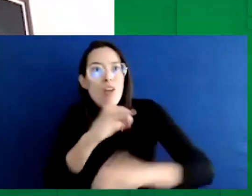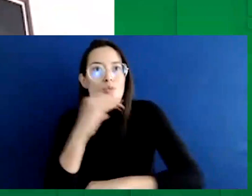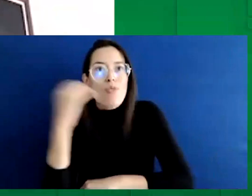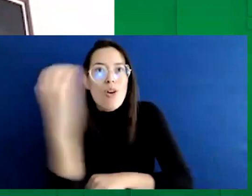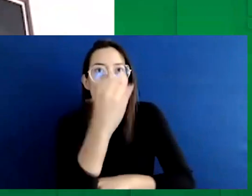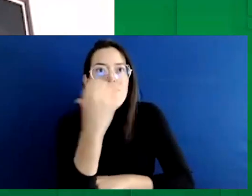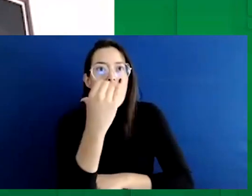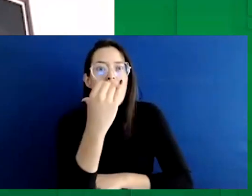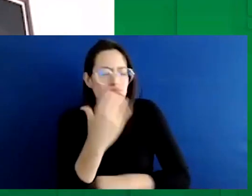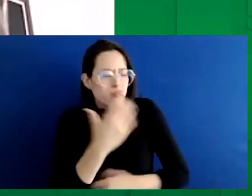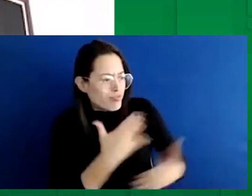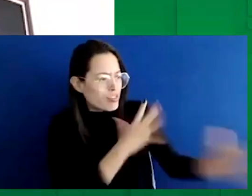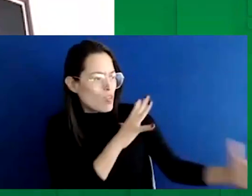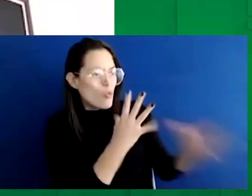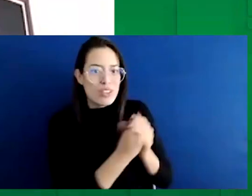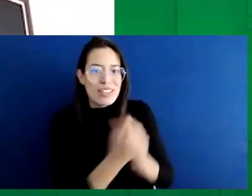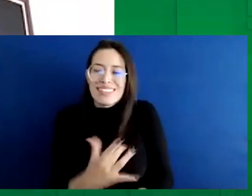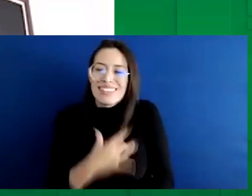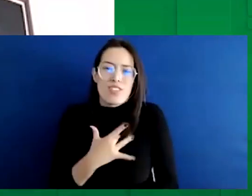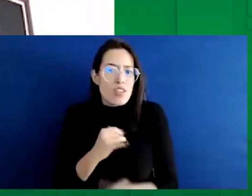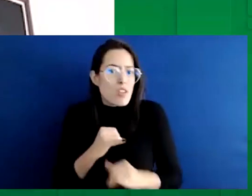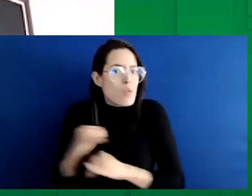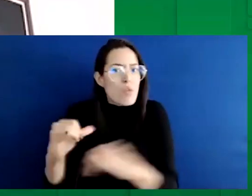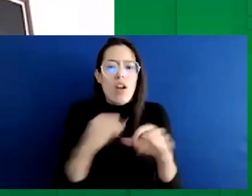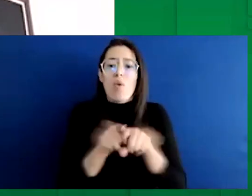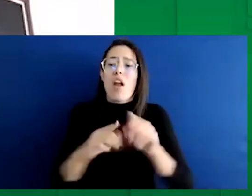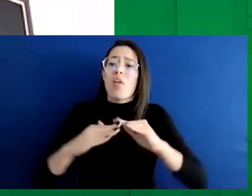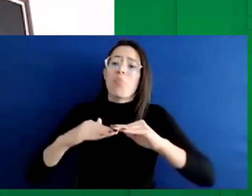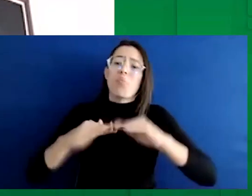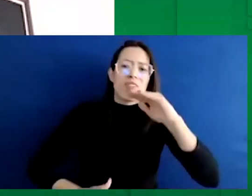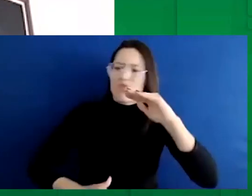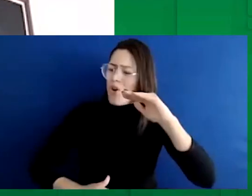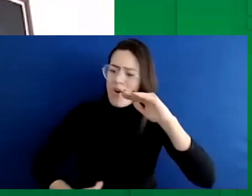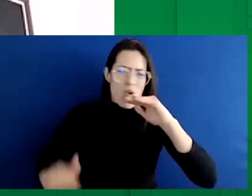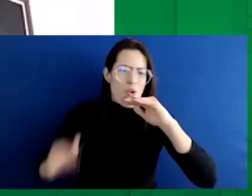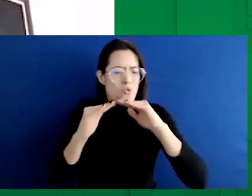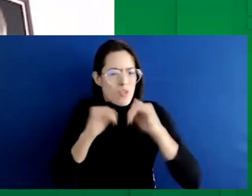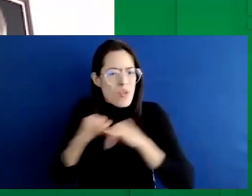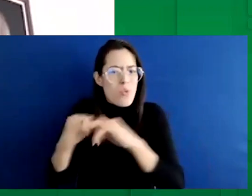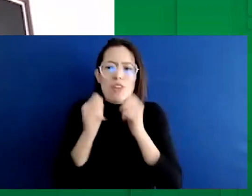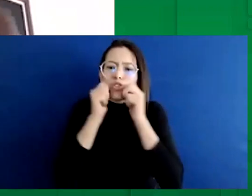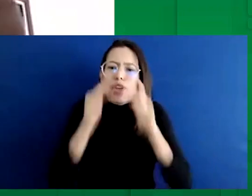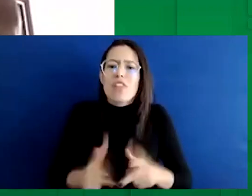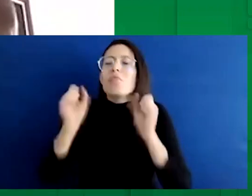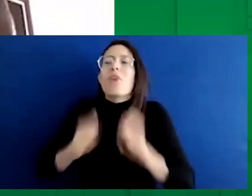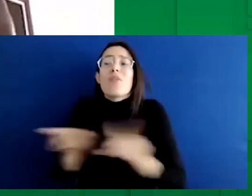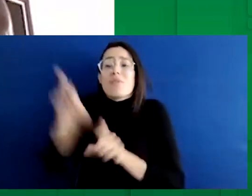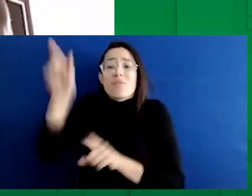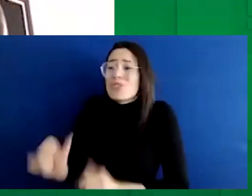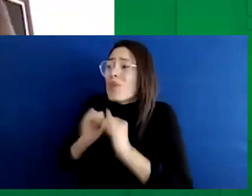ciudadanos también. Que tienen el mismo valor que tiene cualquier ciudadano común y corriente. Que pueden enamorarse, que pueden llorar, que